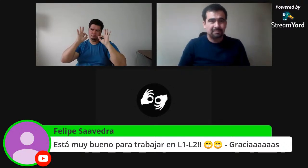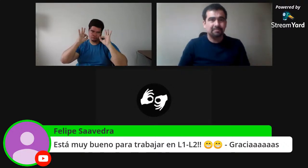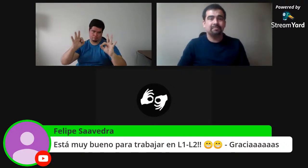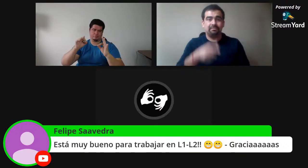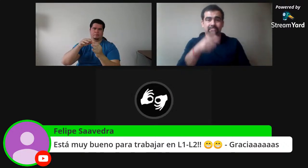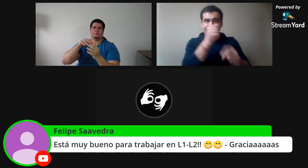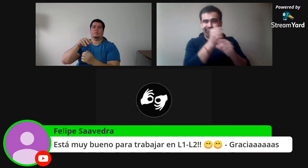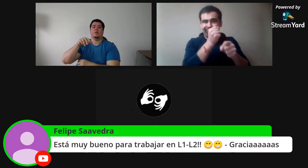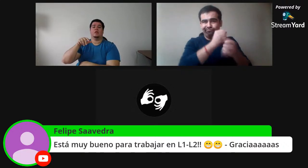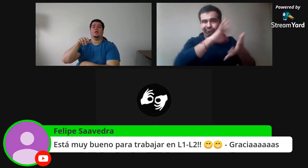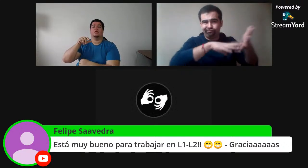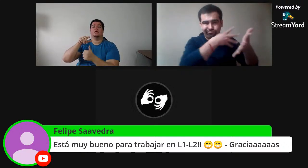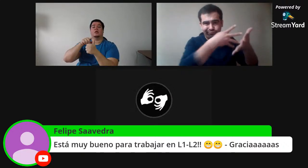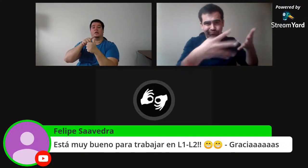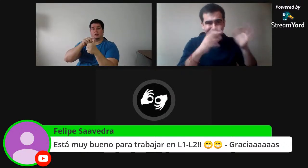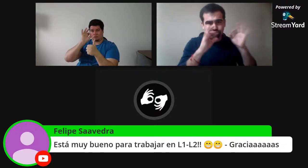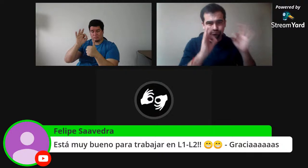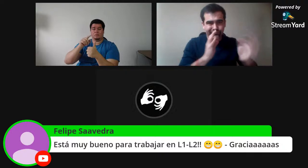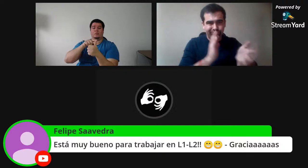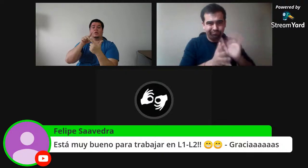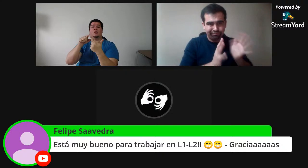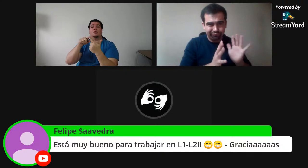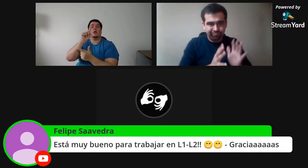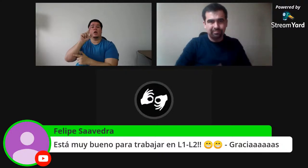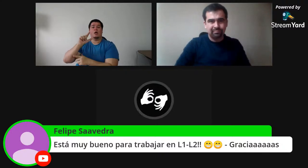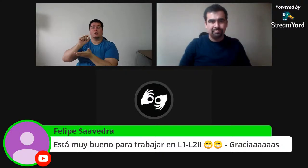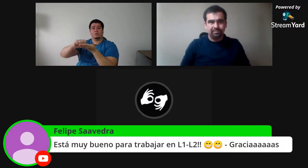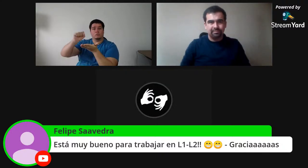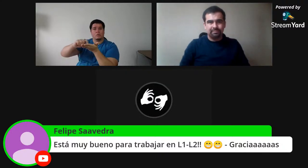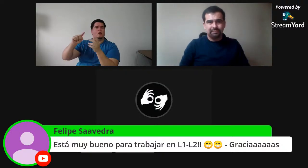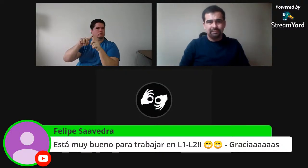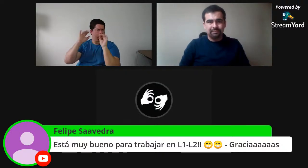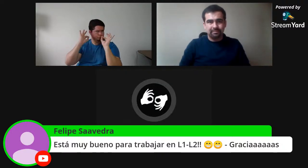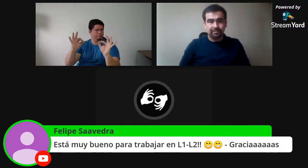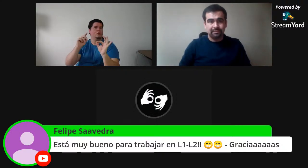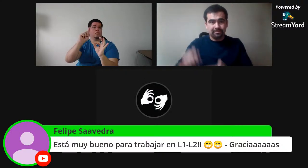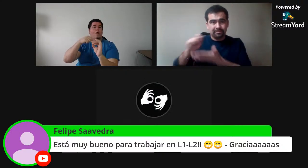Sí, sí. Yo lo trabajo también en las distintas asignaturas.